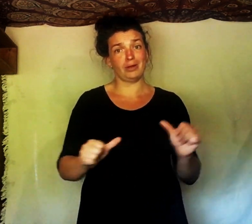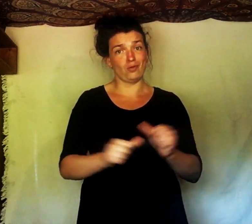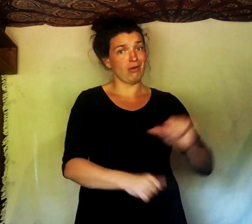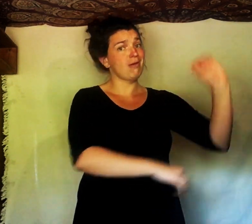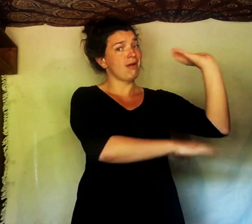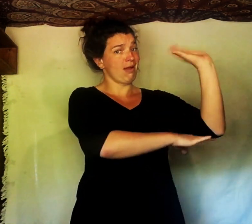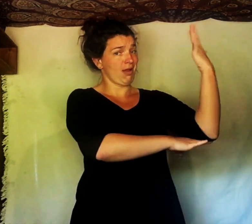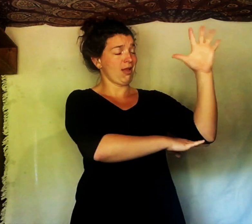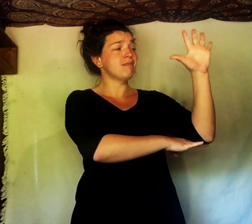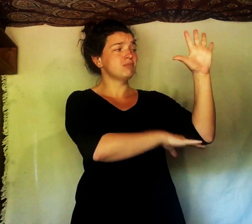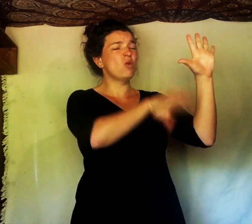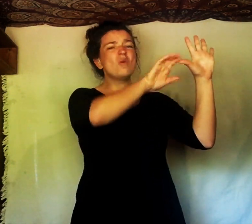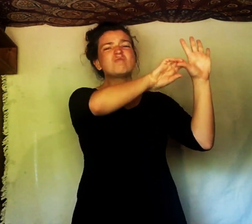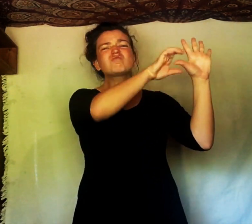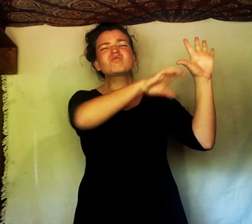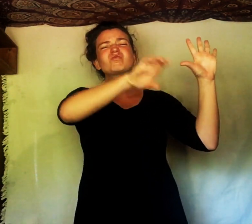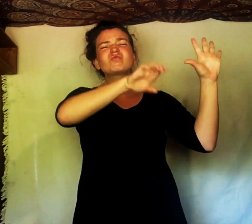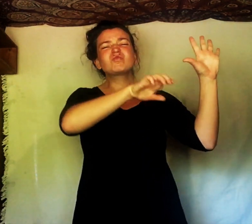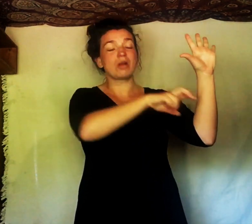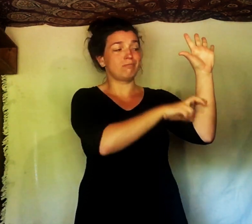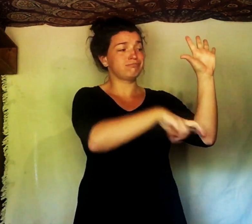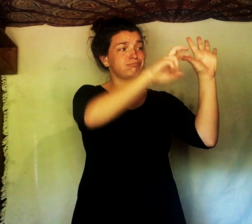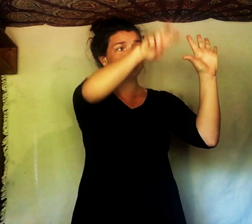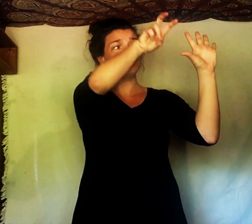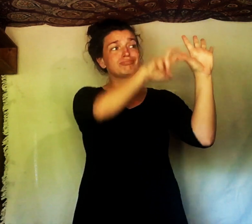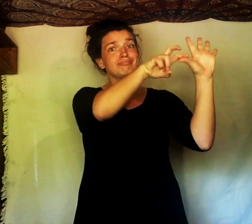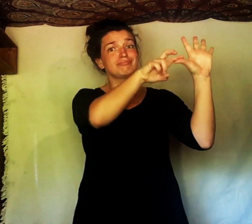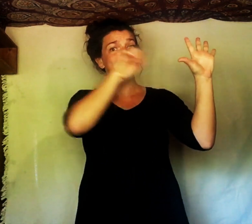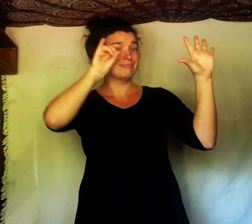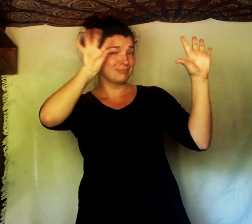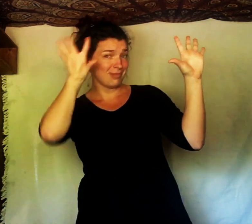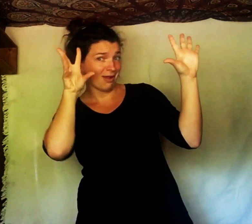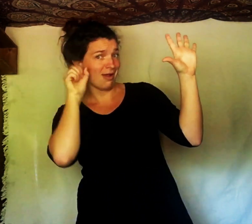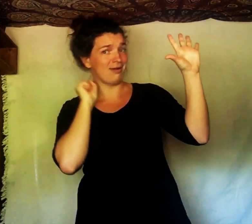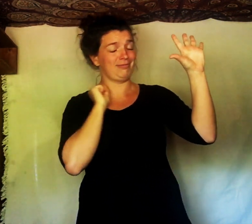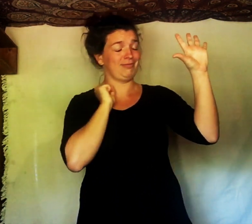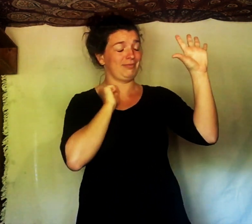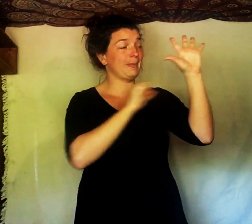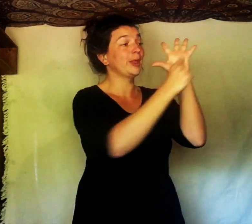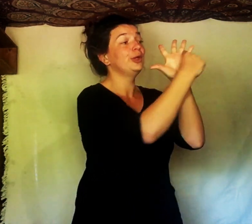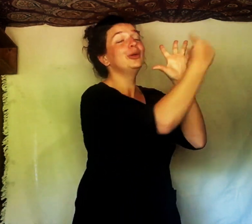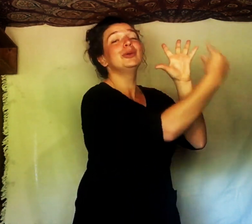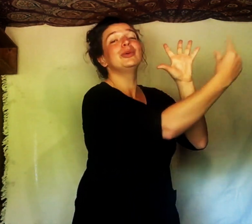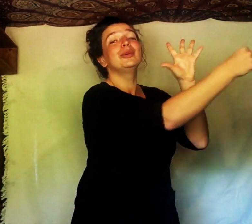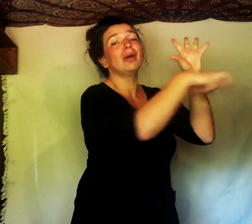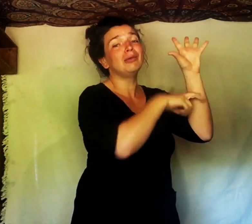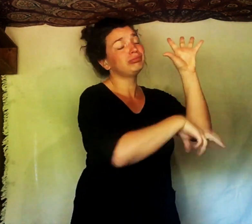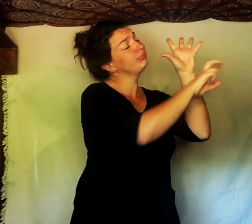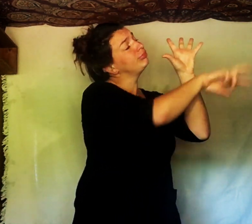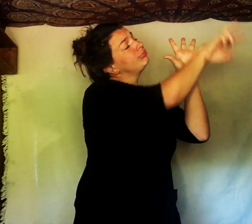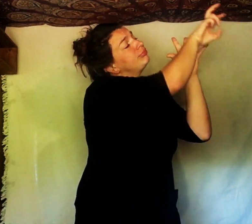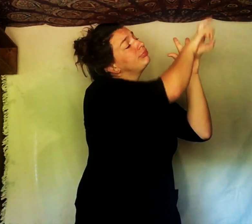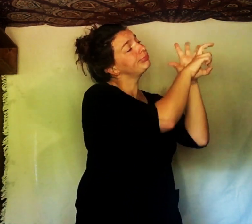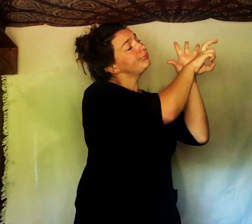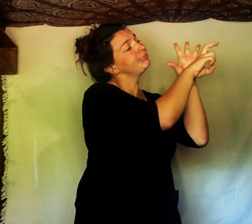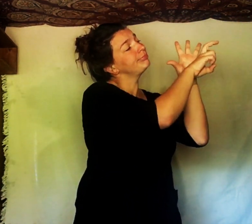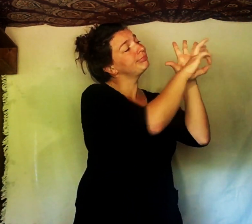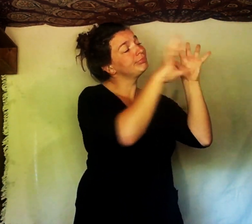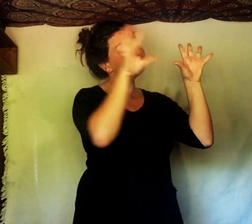» Les bébés chouettes sortirent de leur maison, s'assirent sur l'arbre et ils attendirent. Une grande branche pour Sarah,